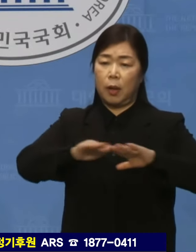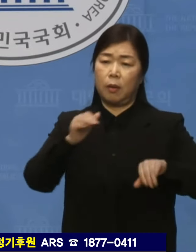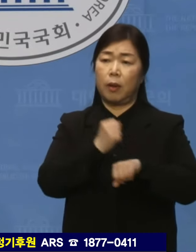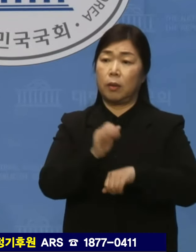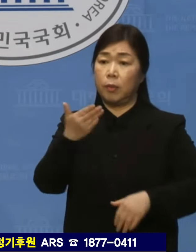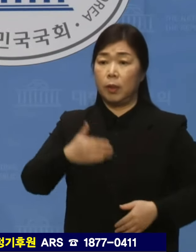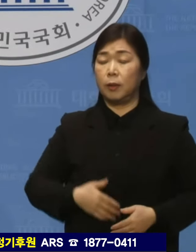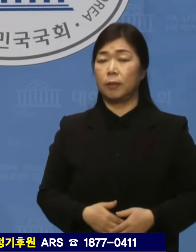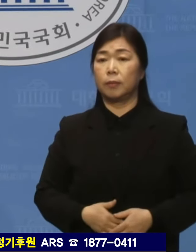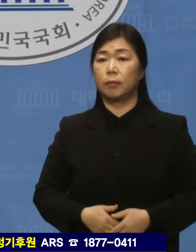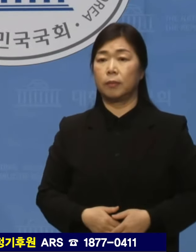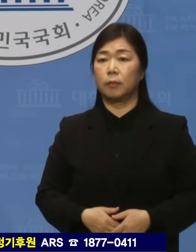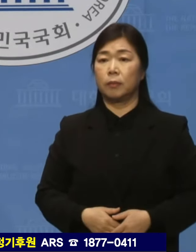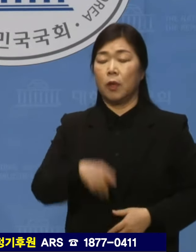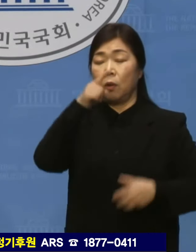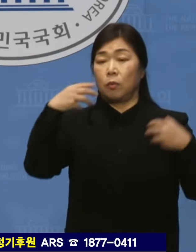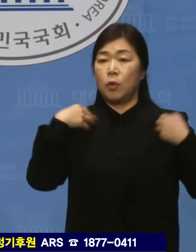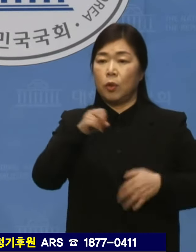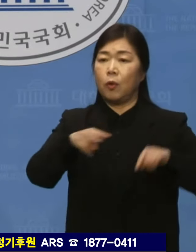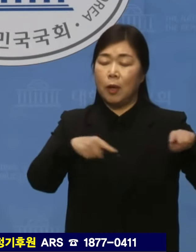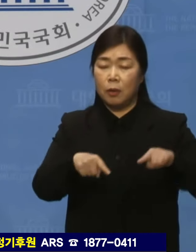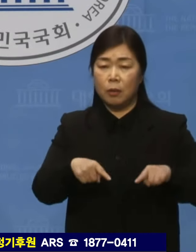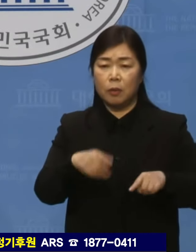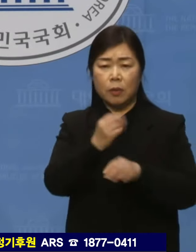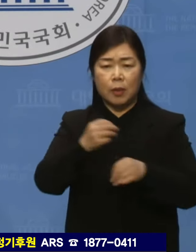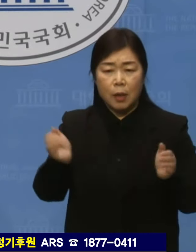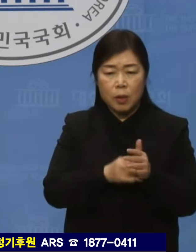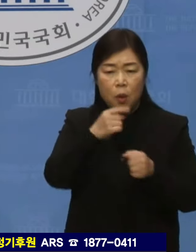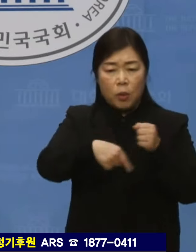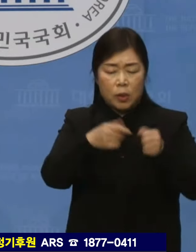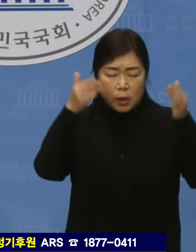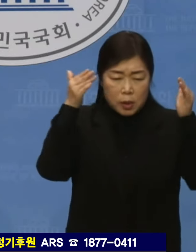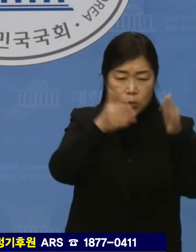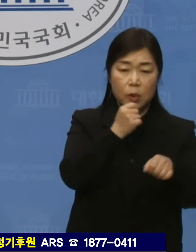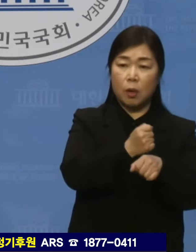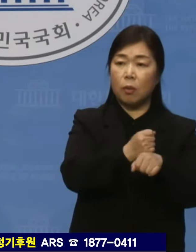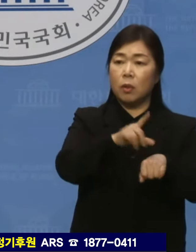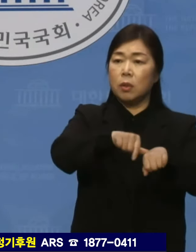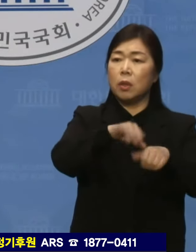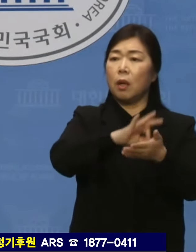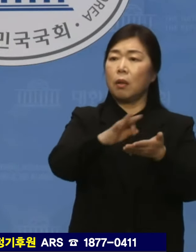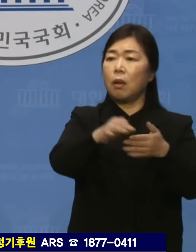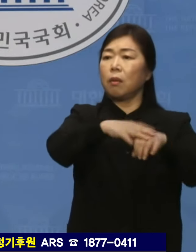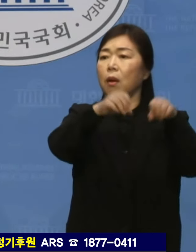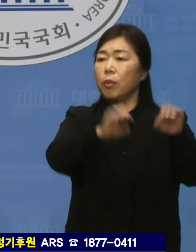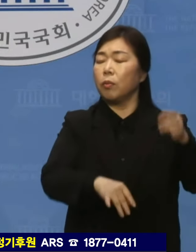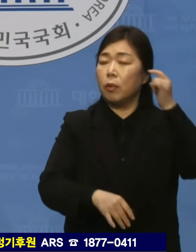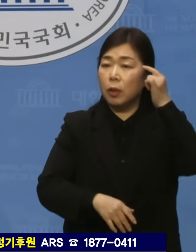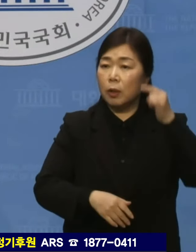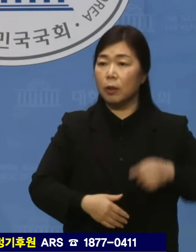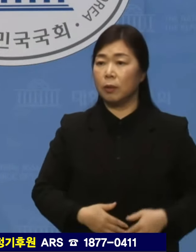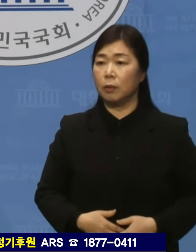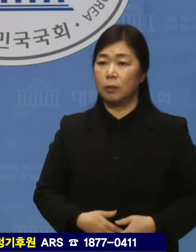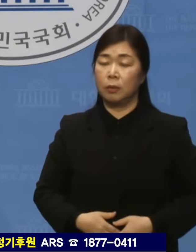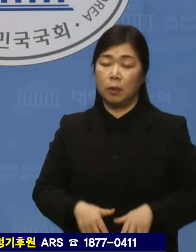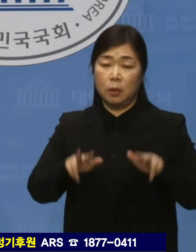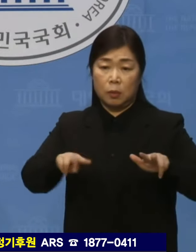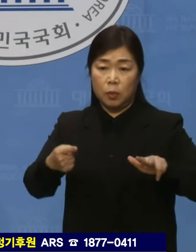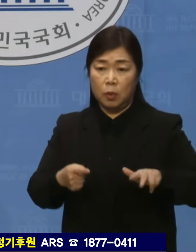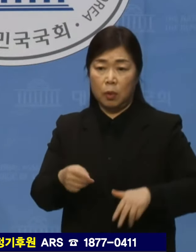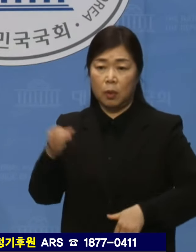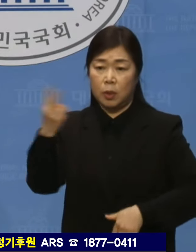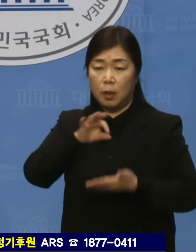합니다. 정부 여당은 언제까지 원전 타령으로 허송세월을 하려고 합니까? 지금 이 순간에도